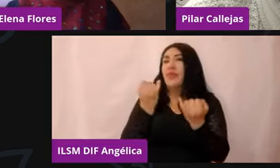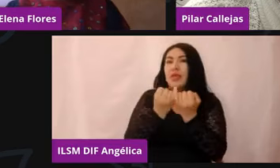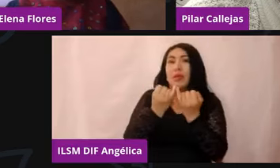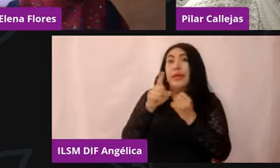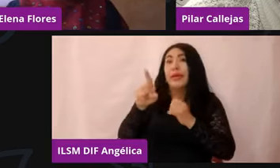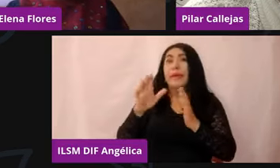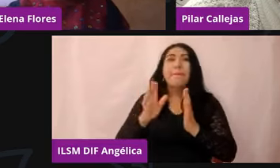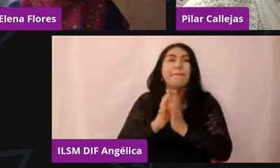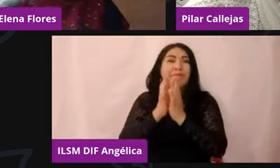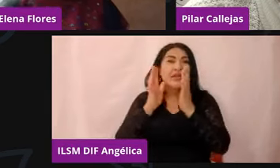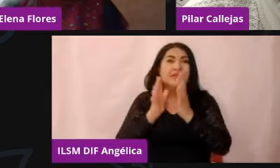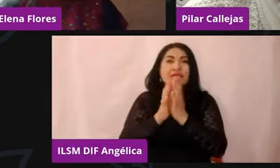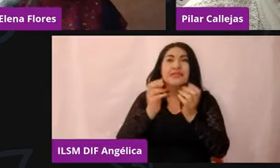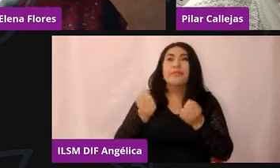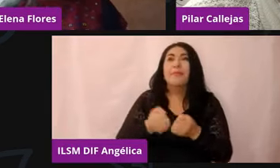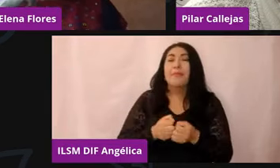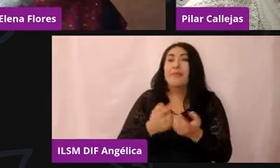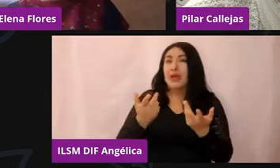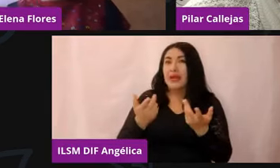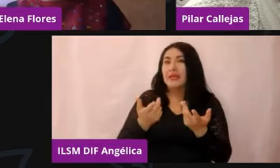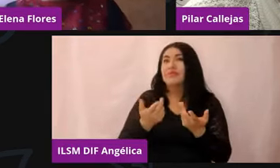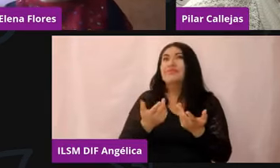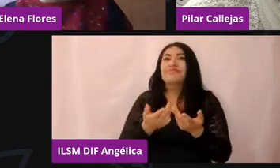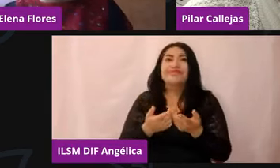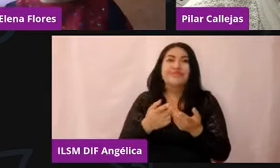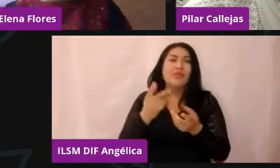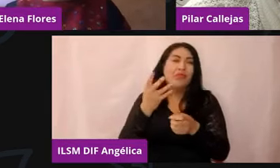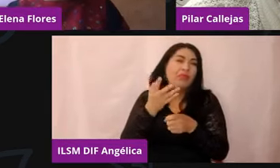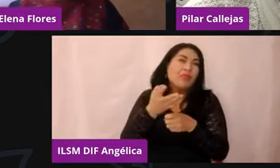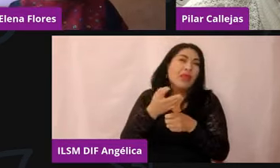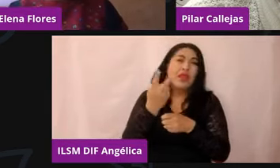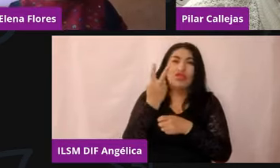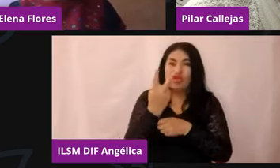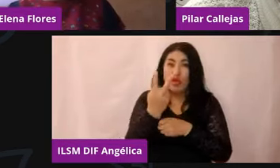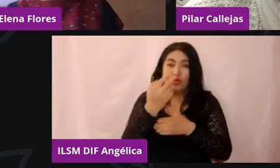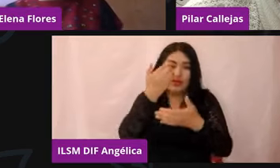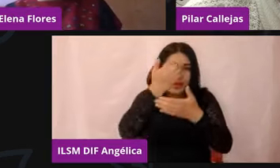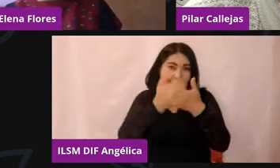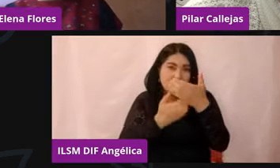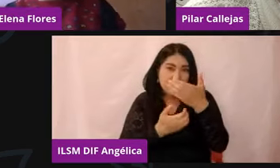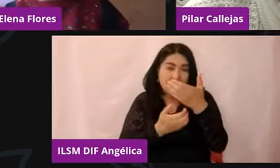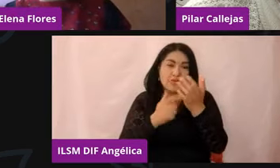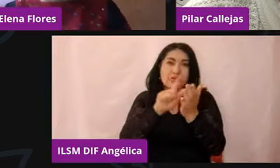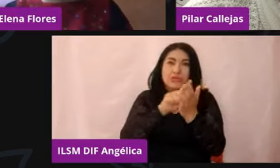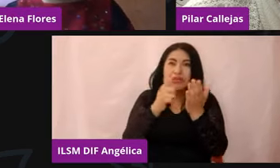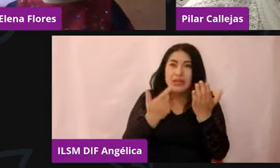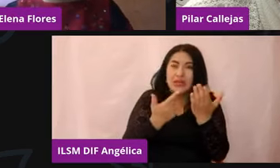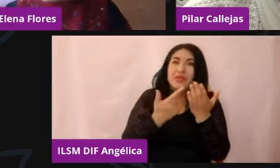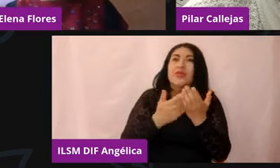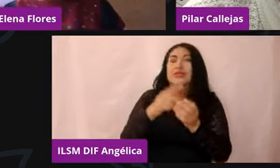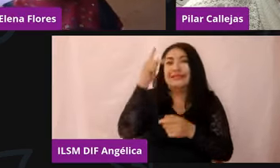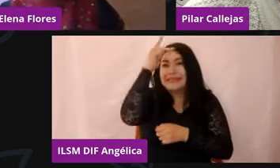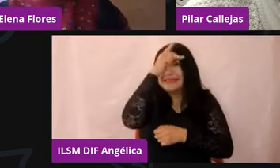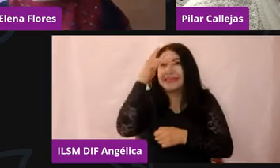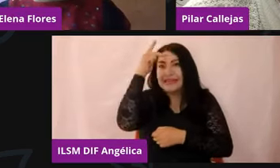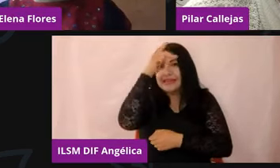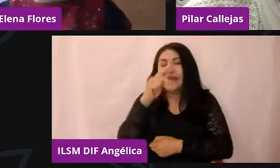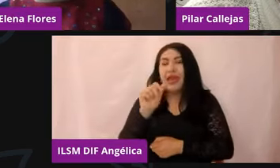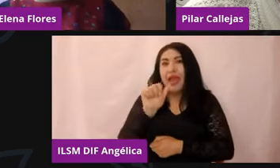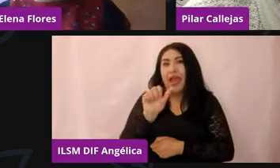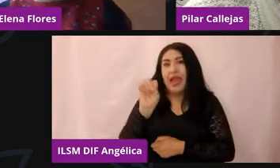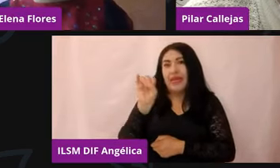autora invitada en dos capítulos del manual de psiquiatría infantil de la AI-LAN